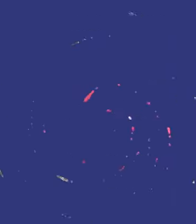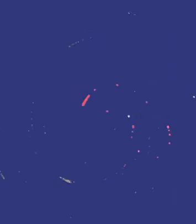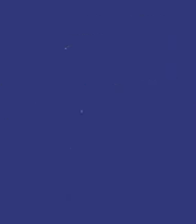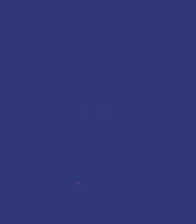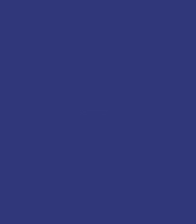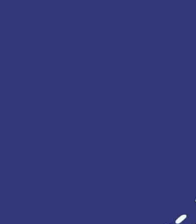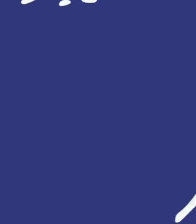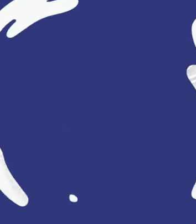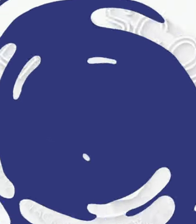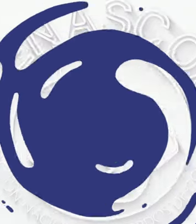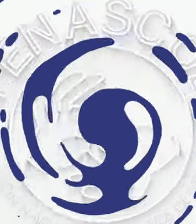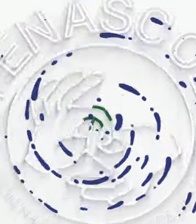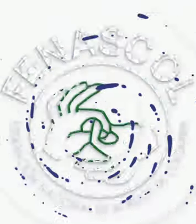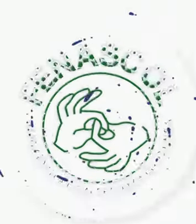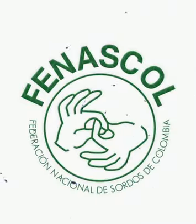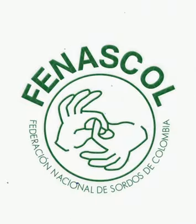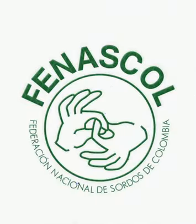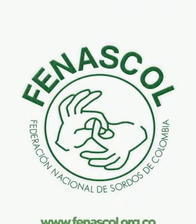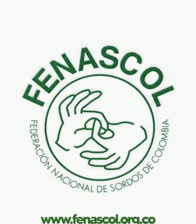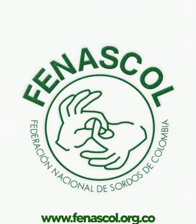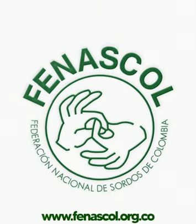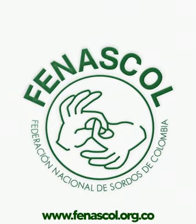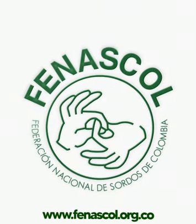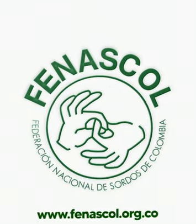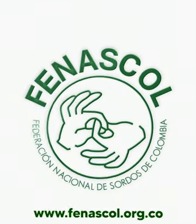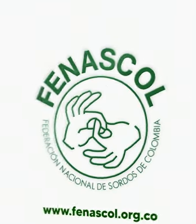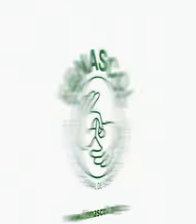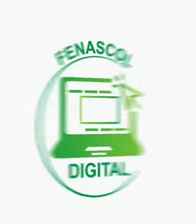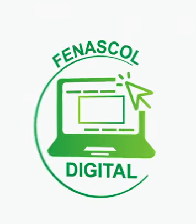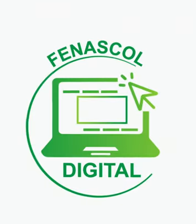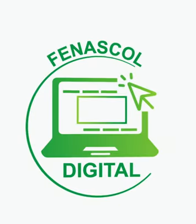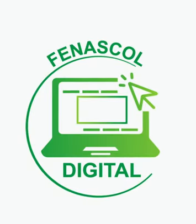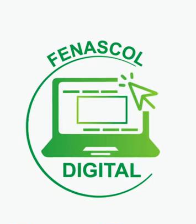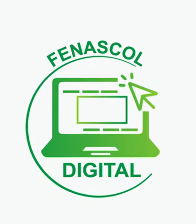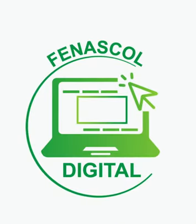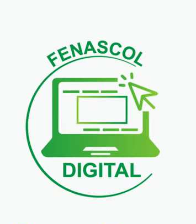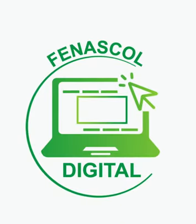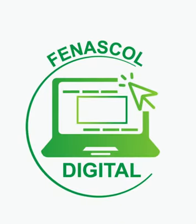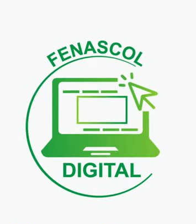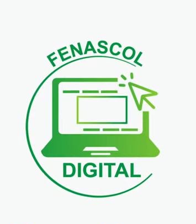... Gracias por ver el video.